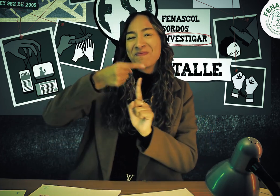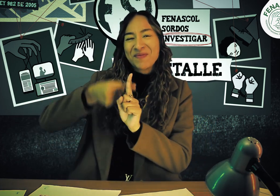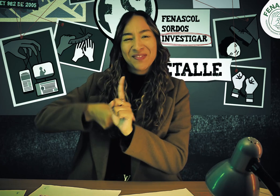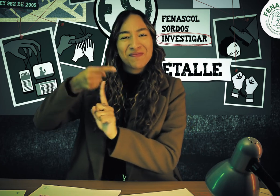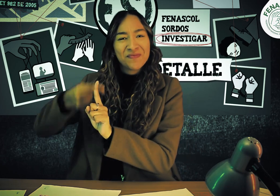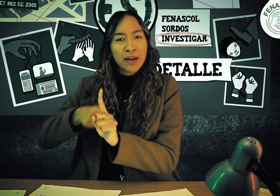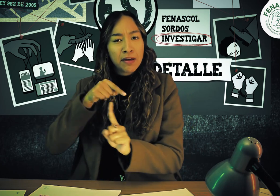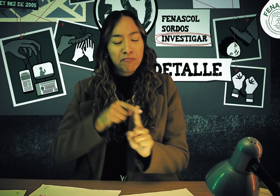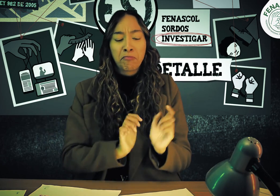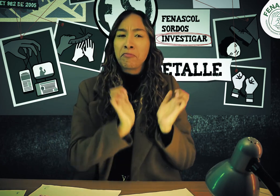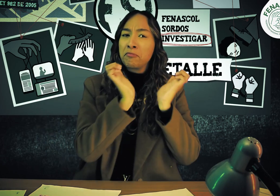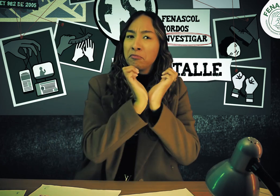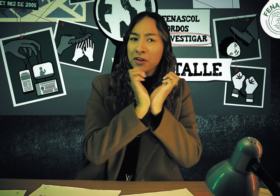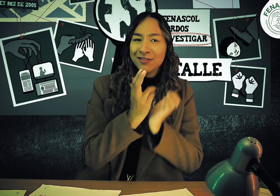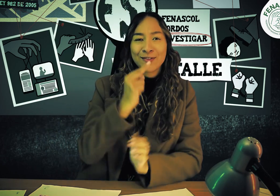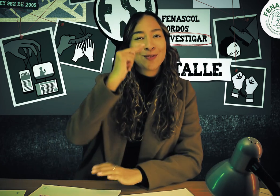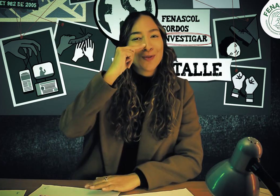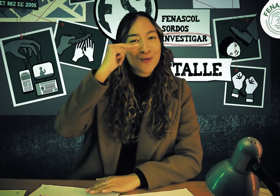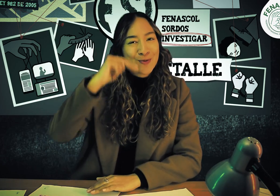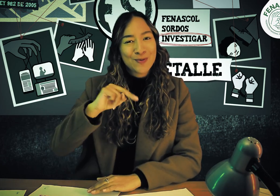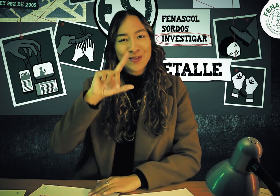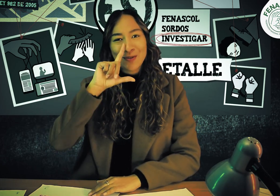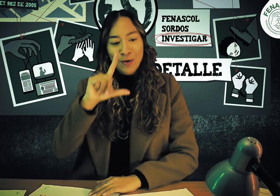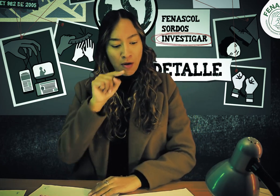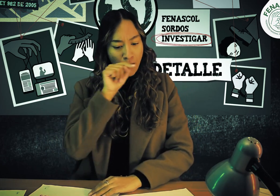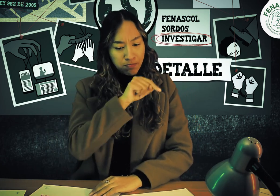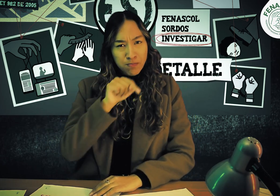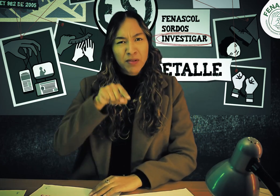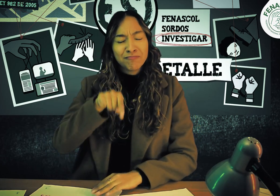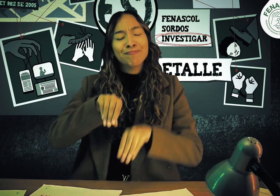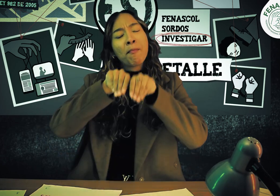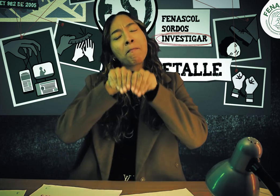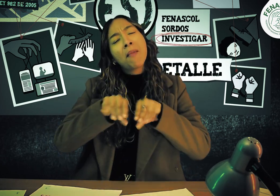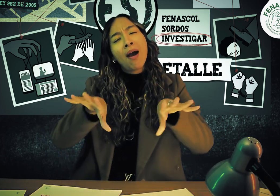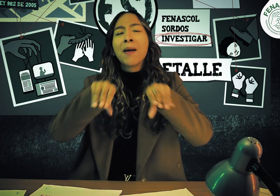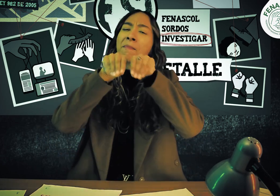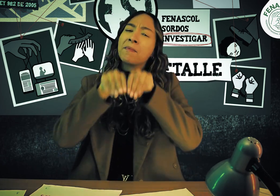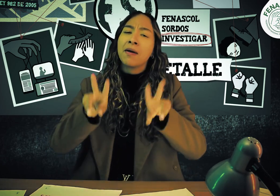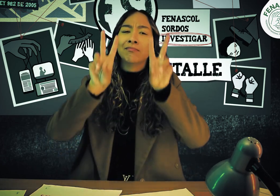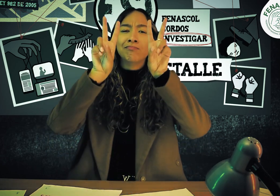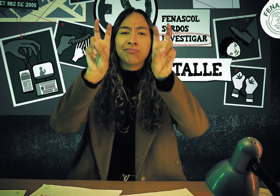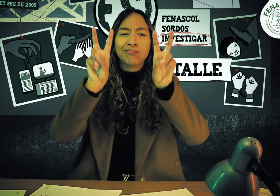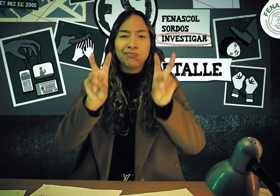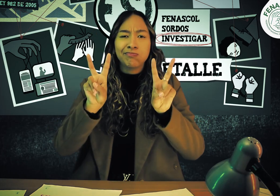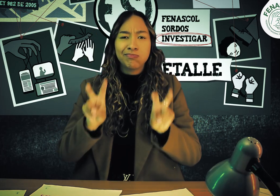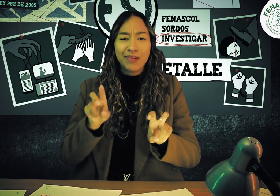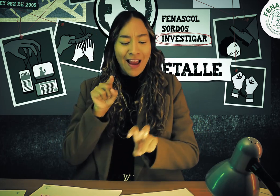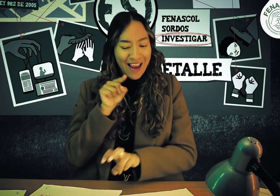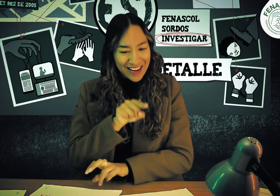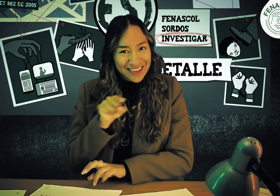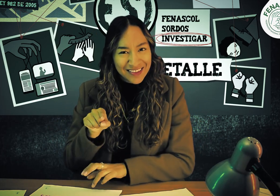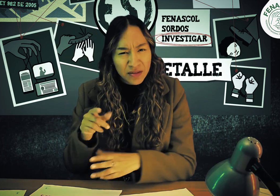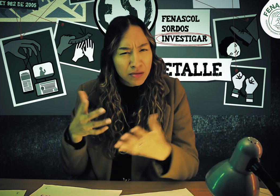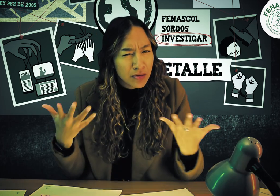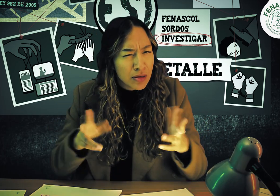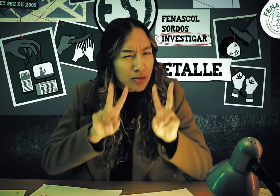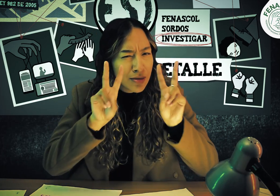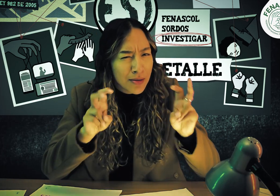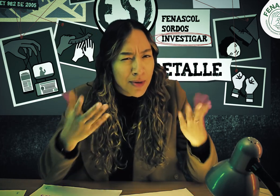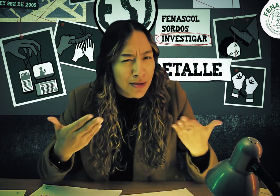atrás. En los meses de mayo, junio y julio, se publicaron varias temáticas. ¿La recuerdan?